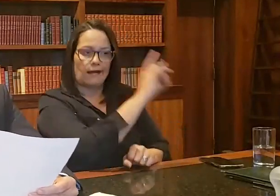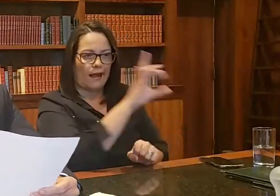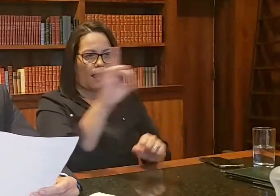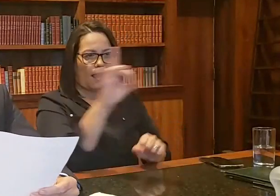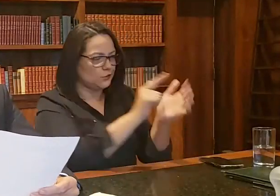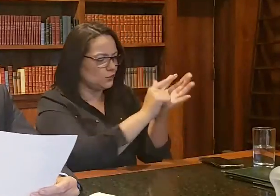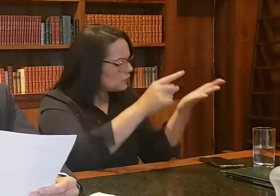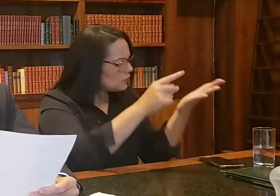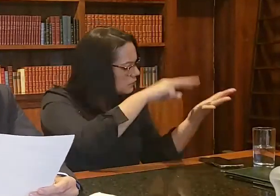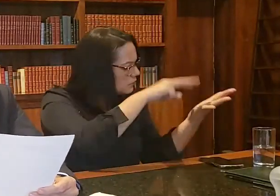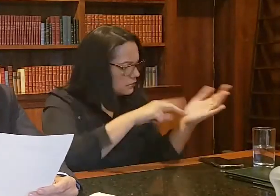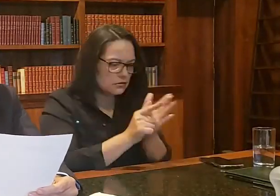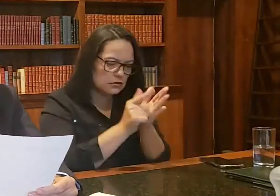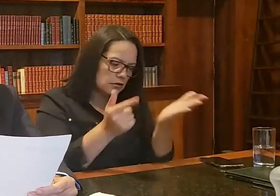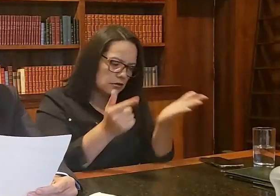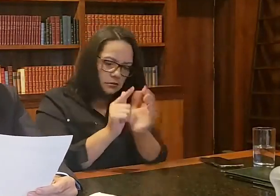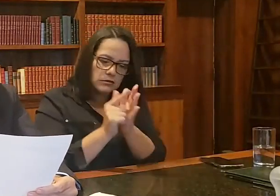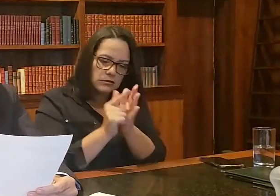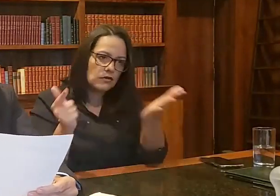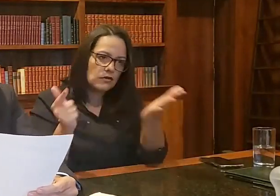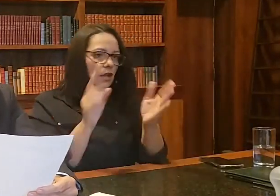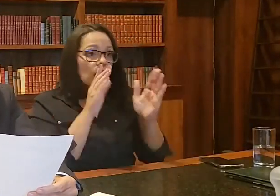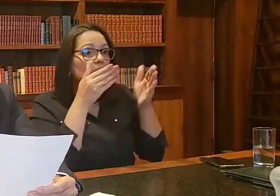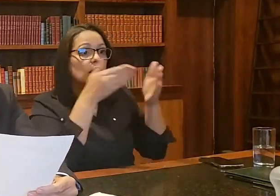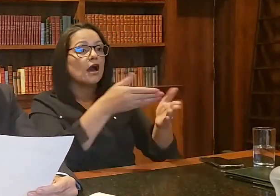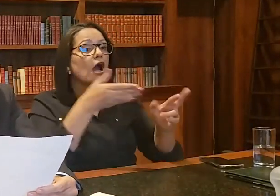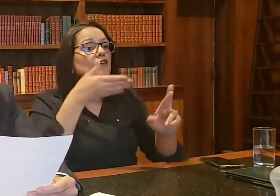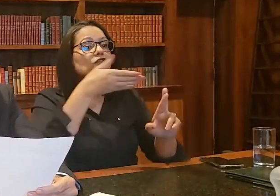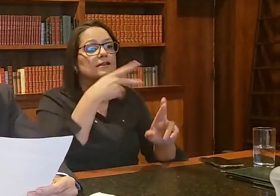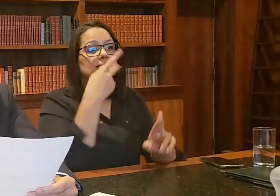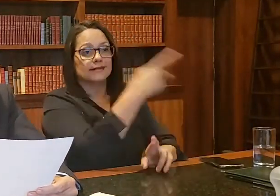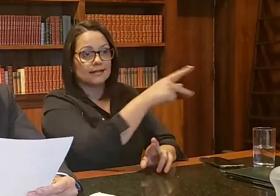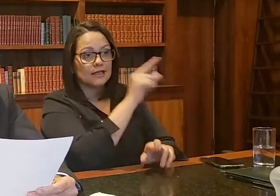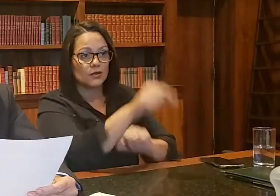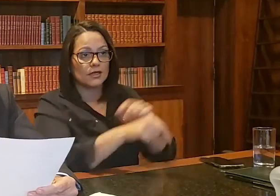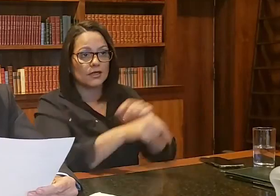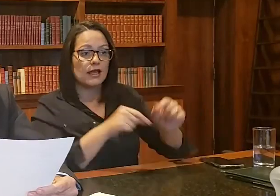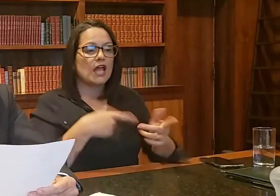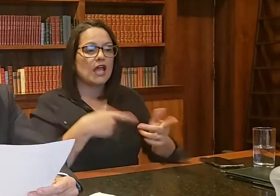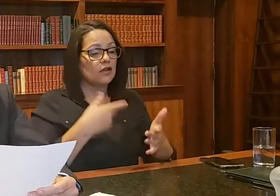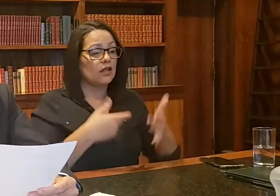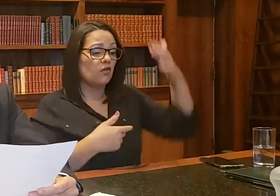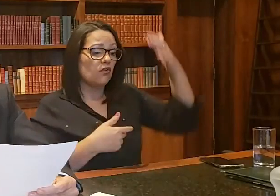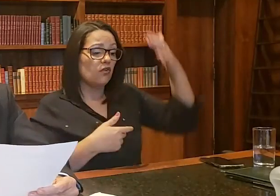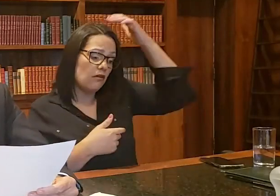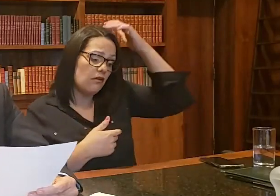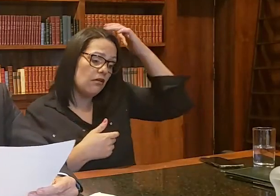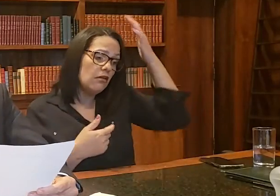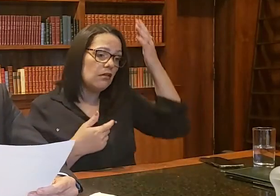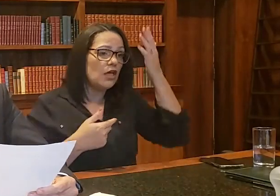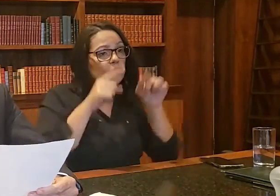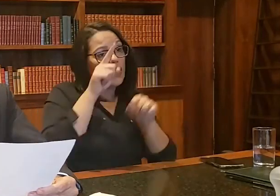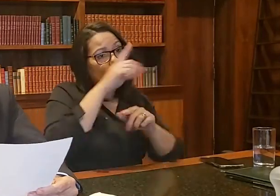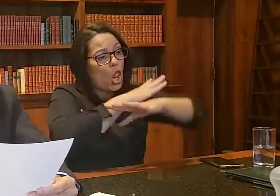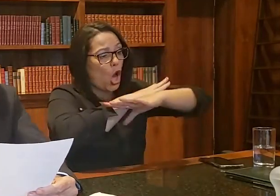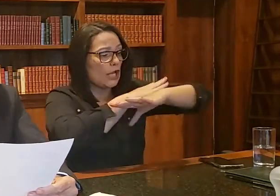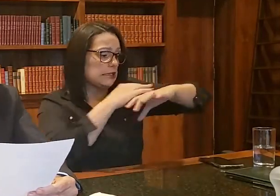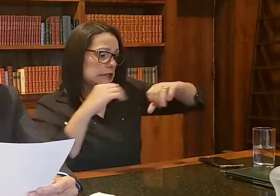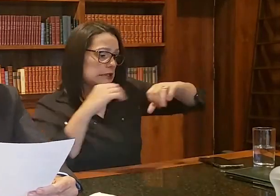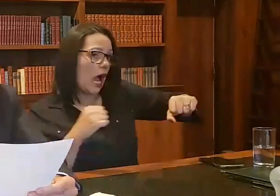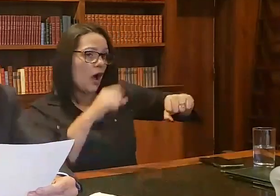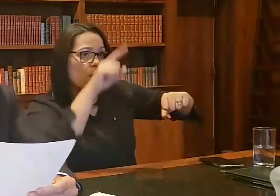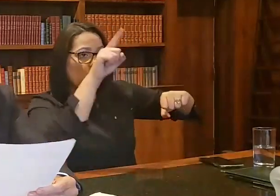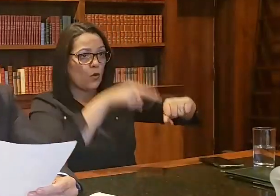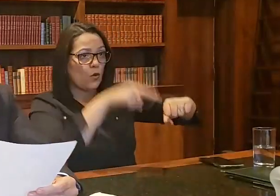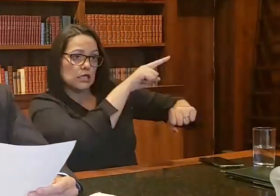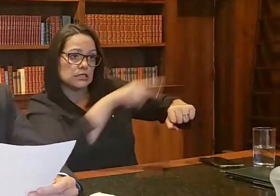referência a ela sobre esse meia-culpa dela, esse cancelamento do lockdown por